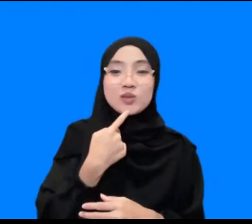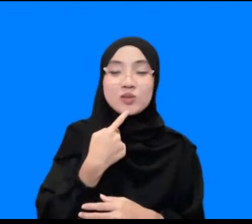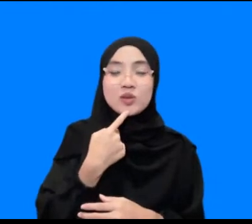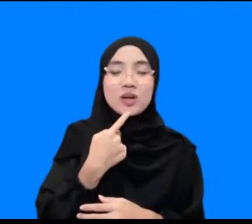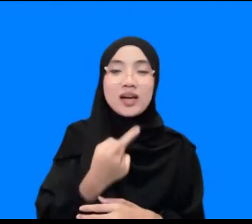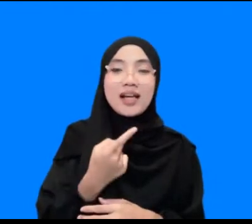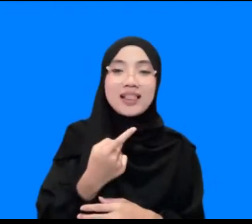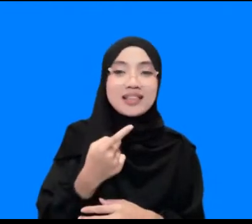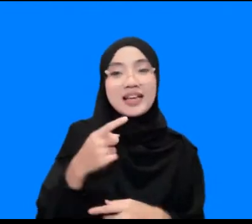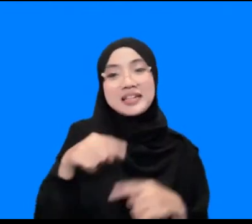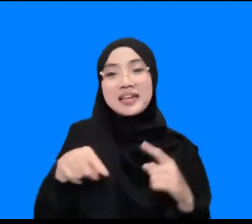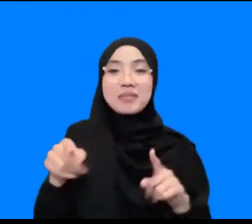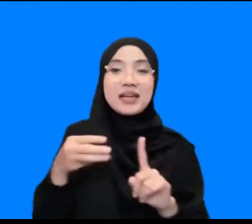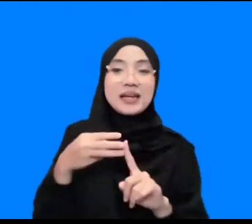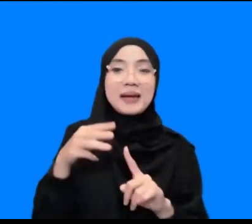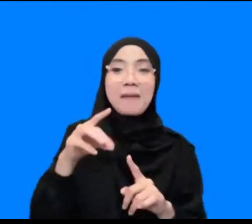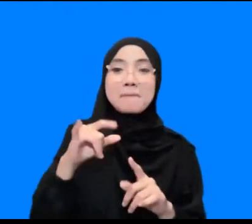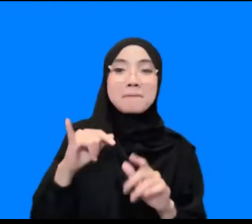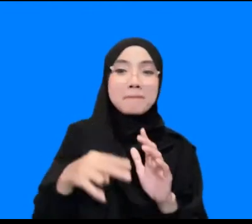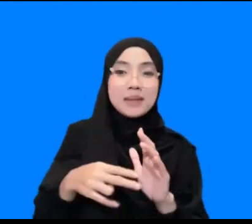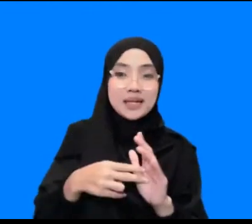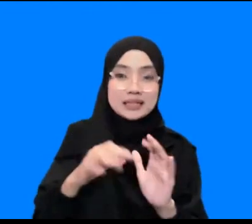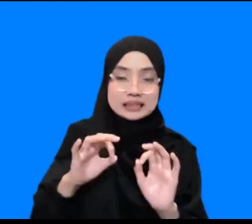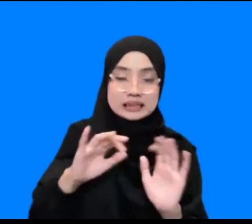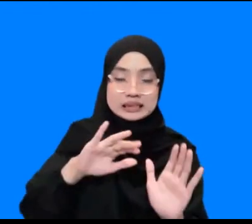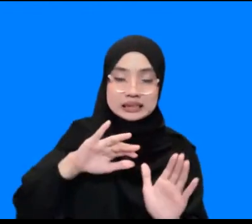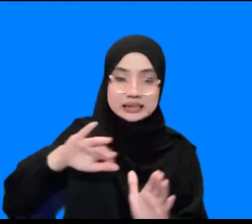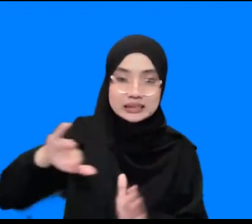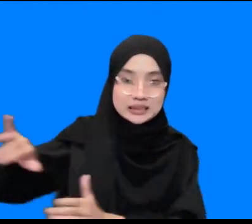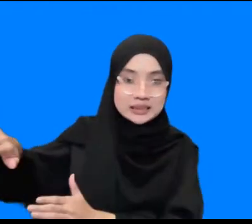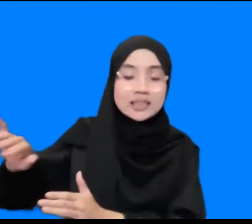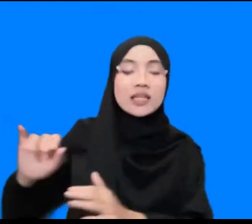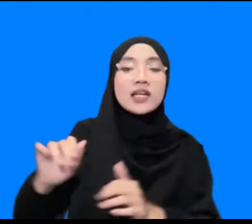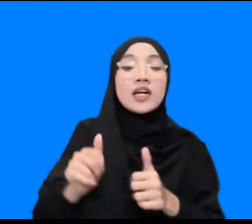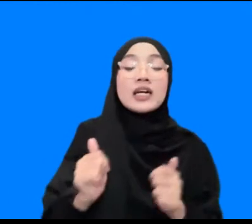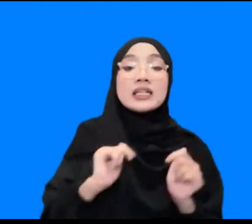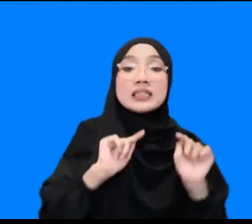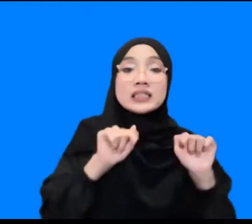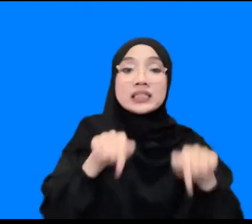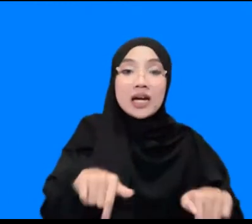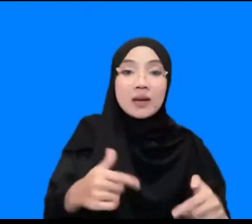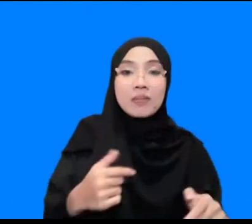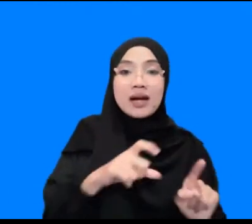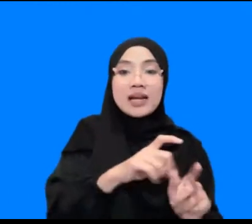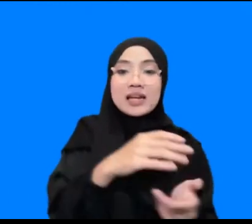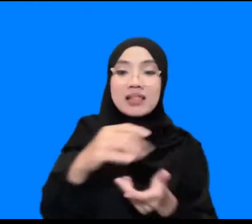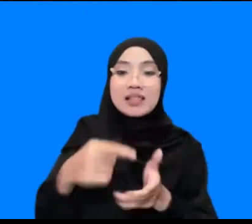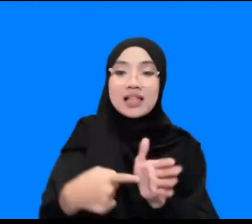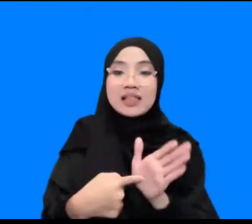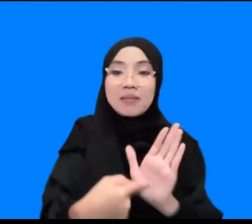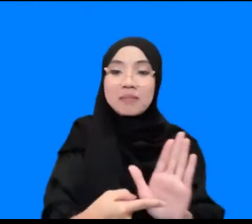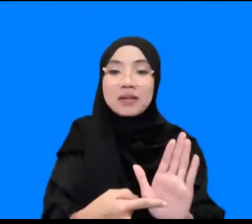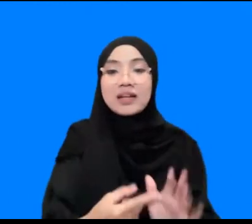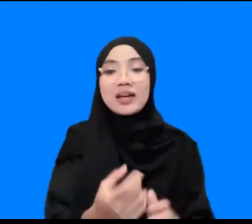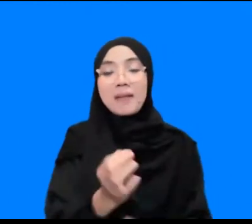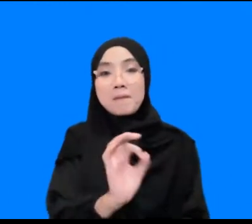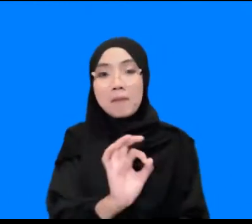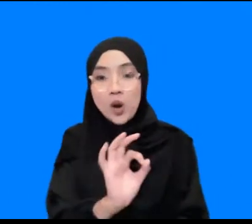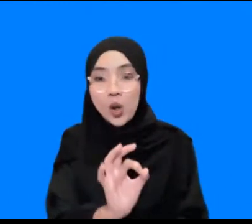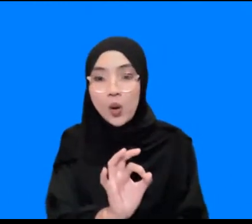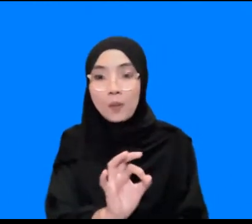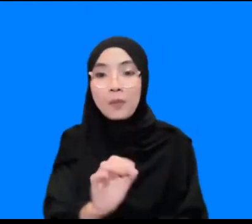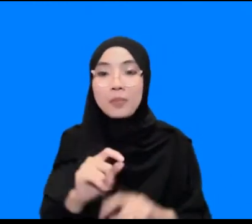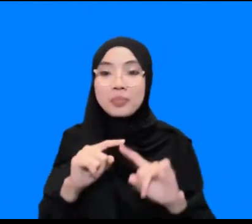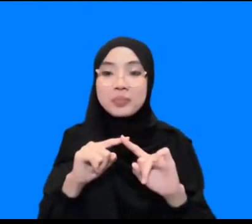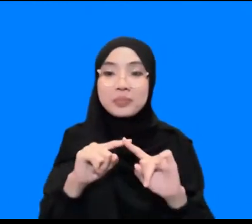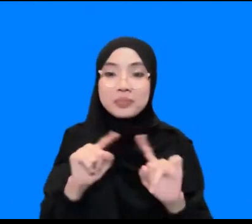ya dinamika di BRIN jadi Mbak sekarang memang data belum bisa ditampilkan gitu tapi sebetulnya